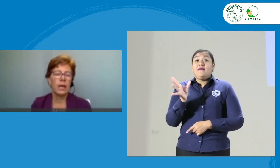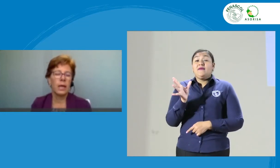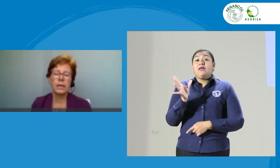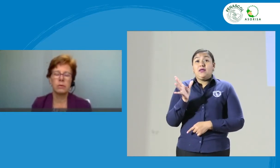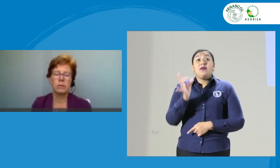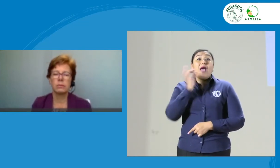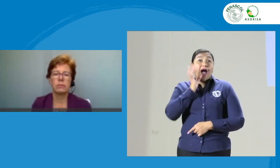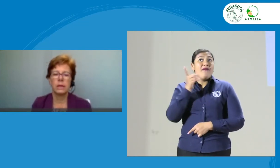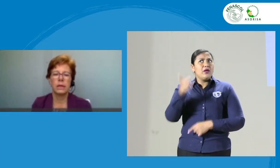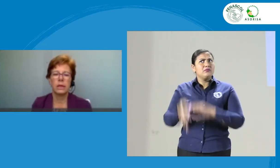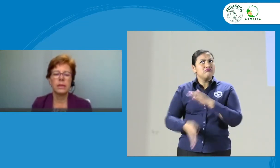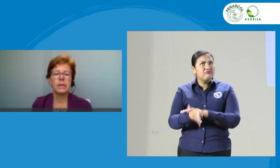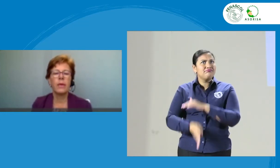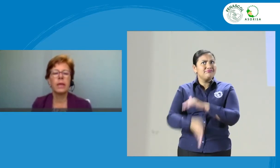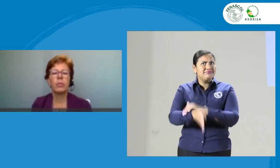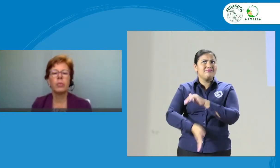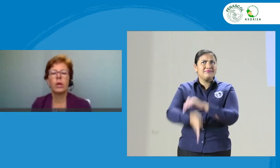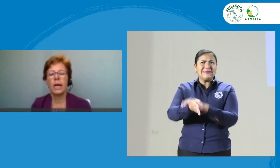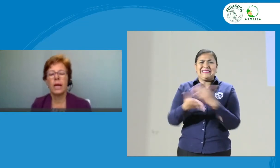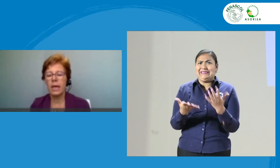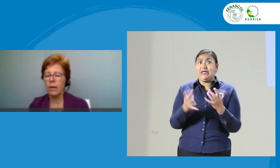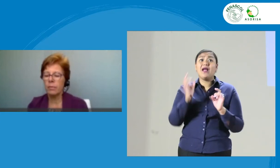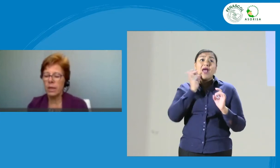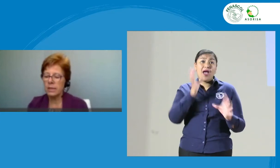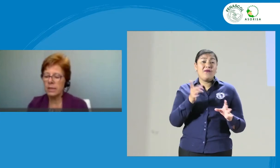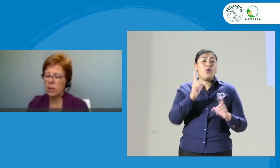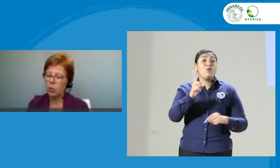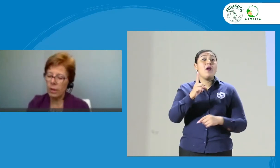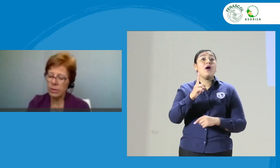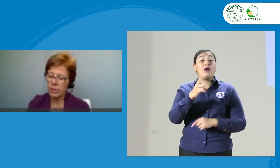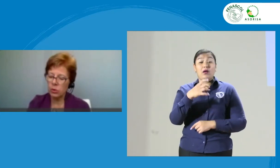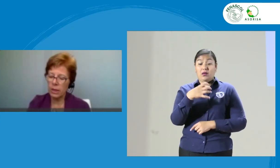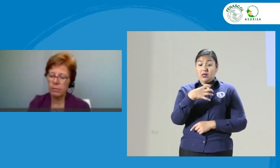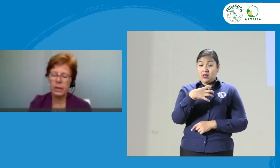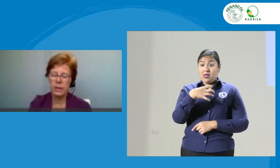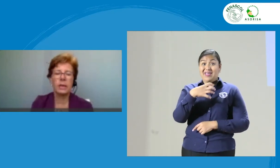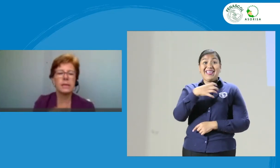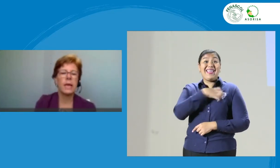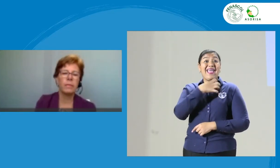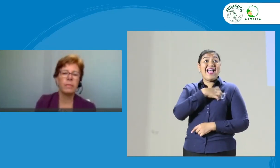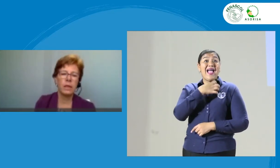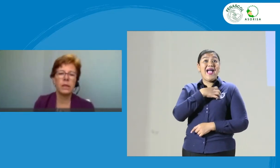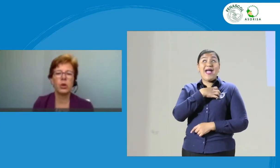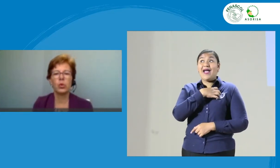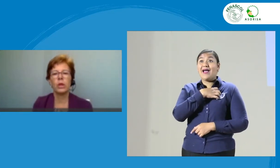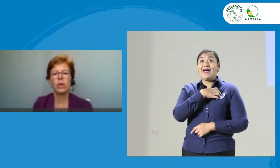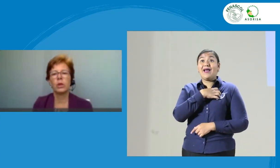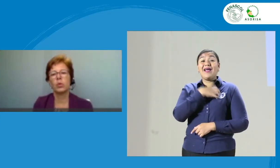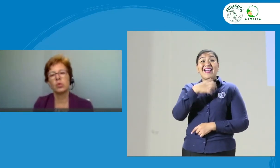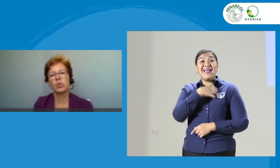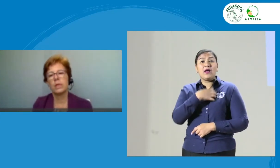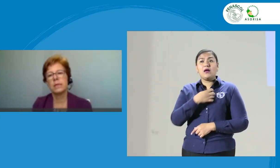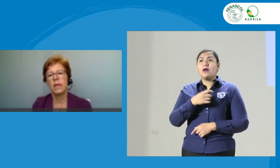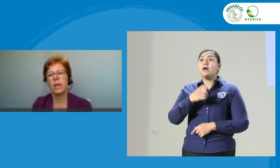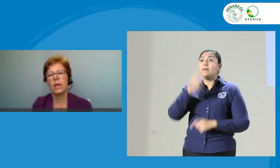suceda eso. Es grave que porque la queja es de una persona que pertenece a mi religión, entonces